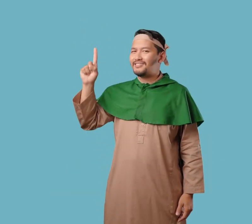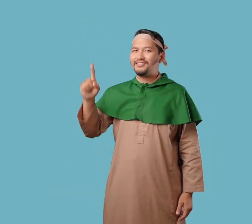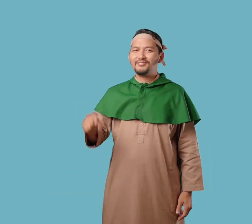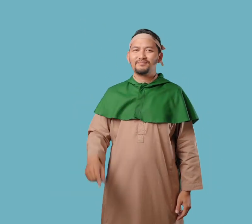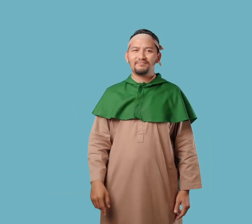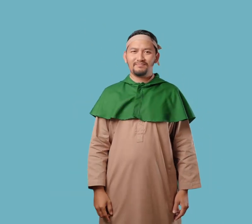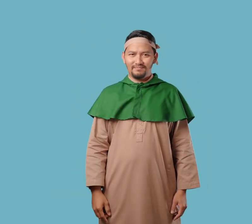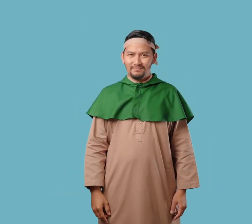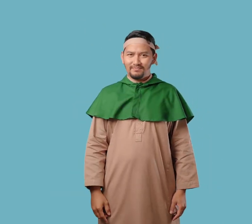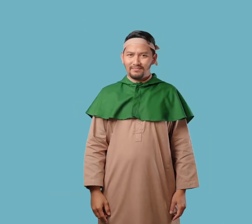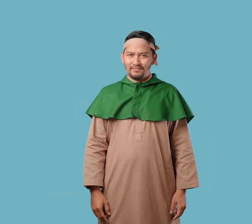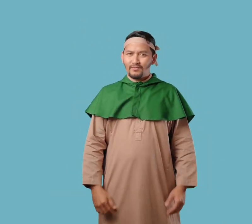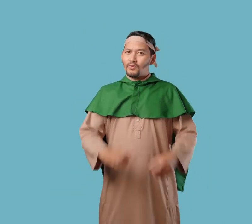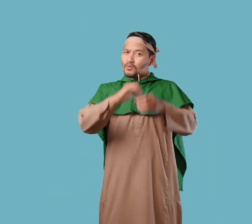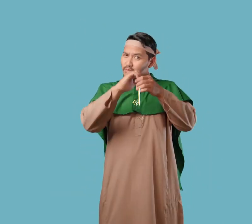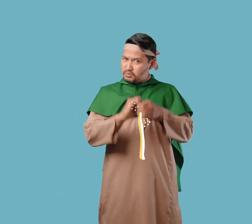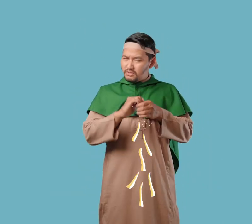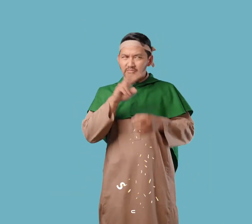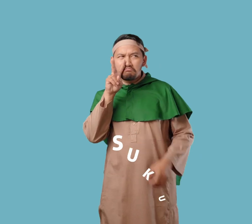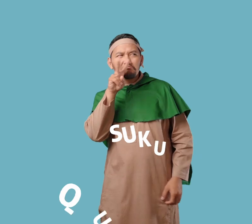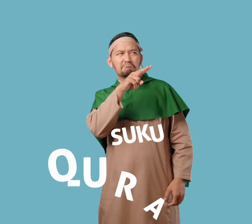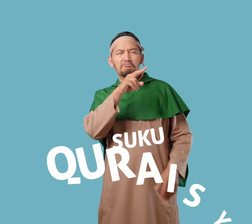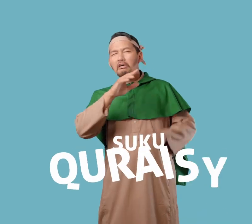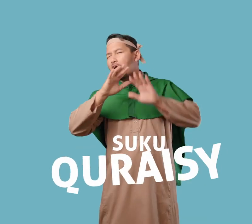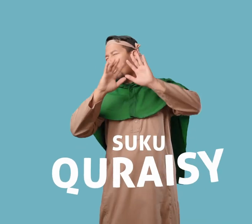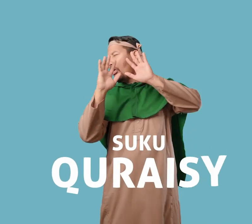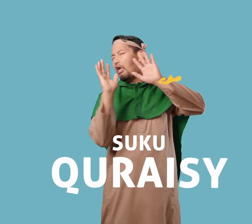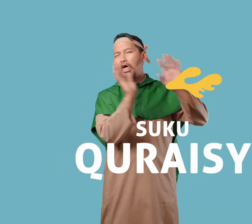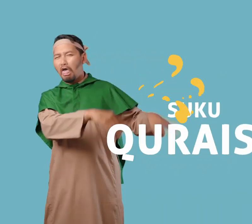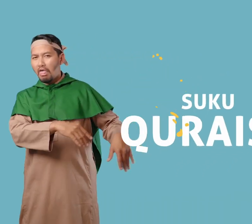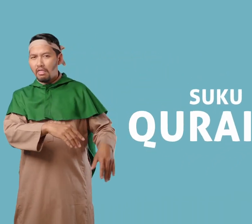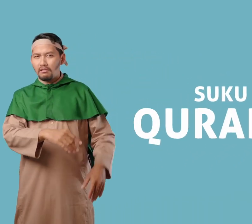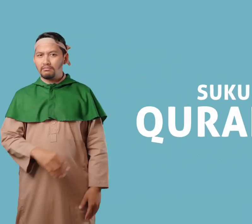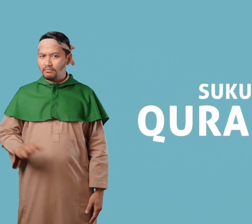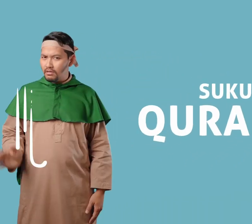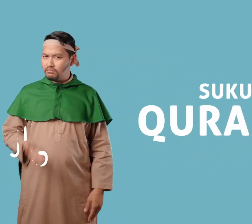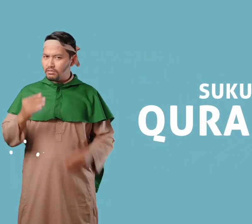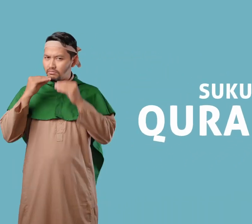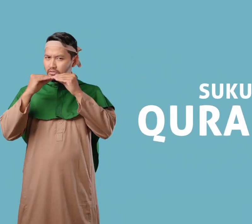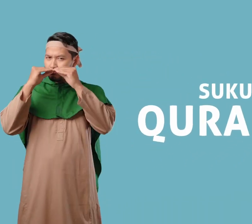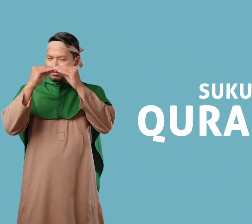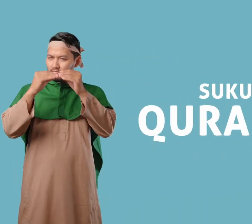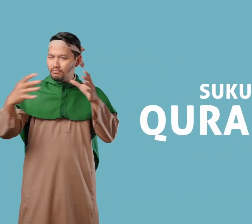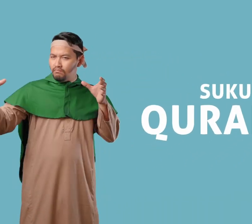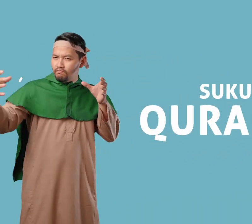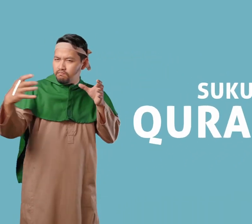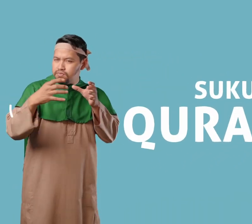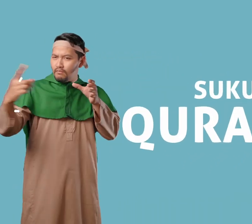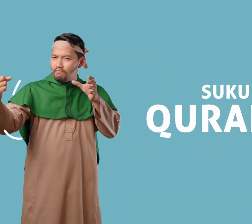Pada awalnya, suku Quraysh tidak memedulikan Nabi Muhammad Namun lambat laun saat